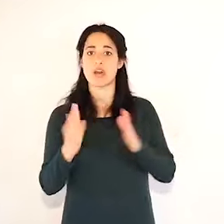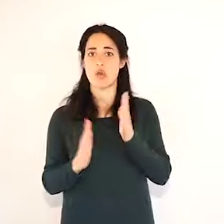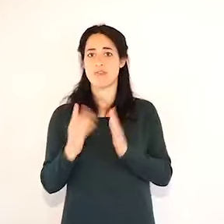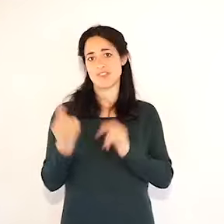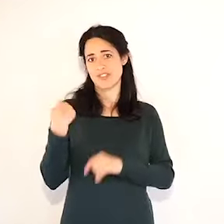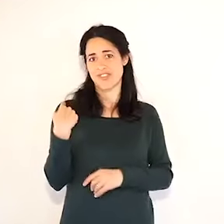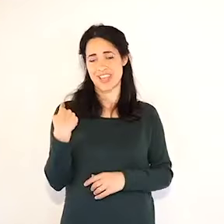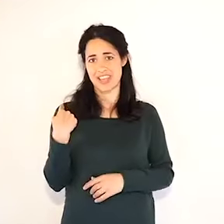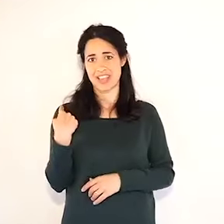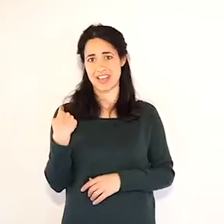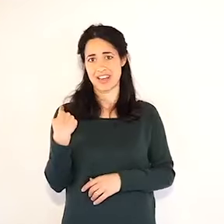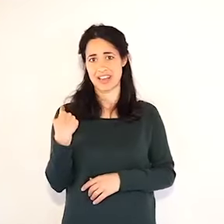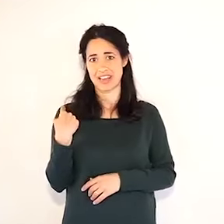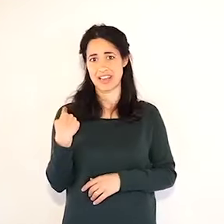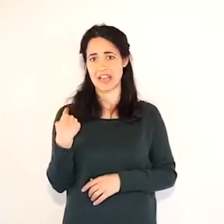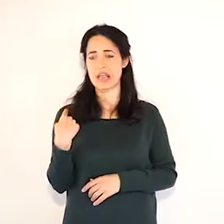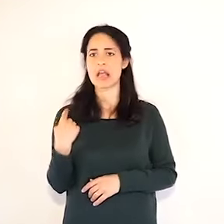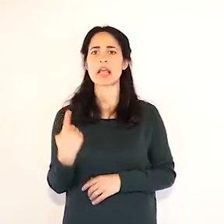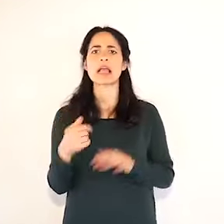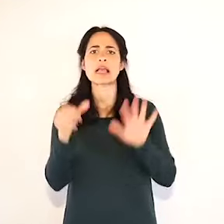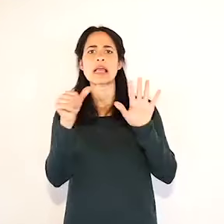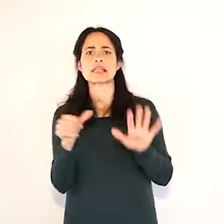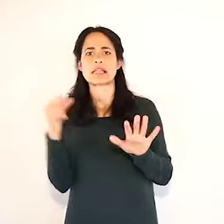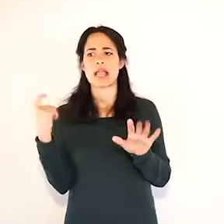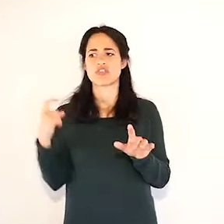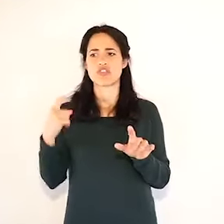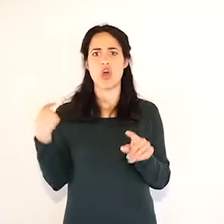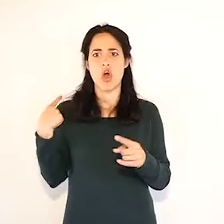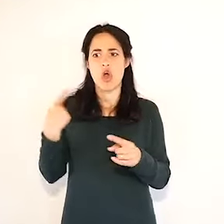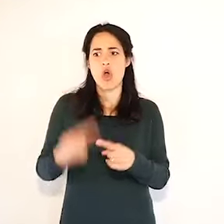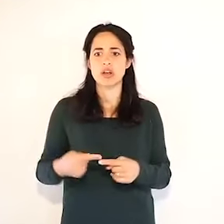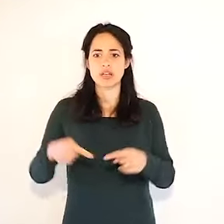persone che sono uscite dalla terapia intensiva.